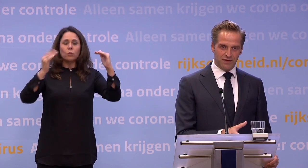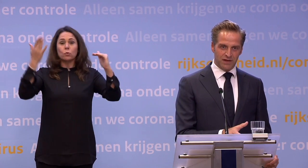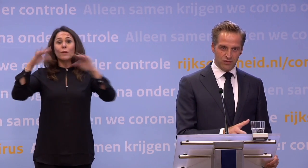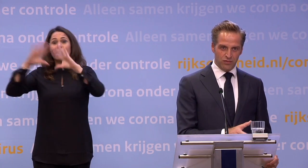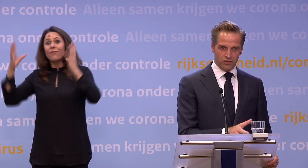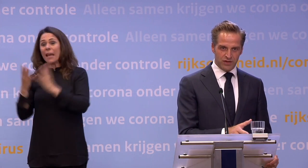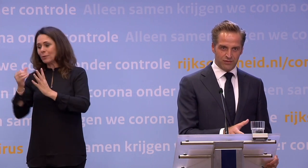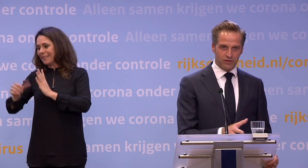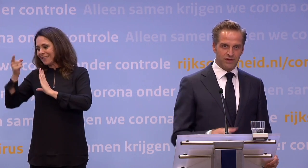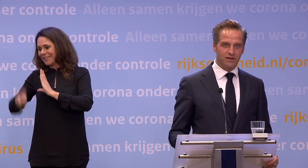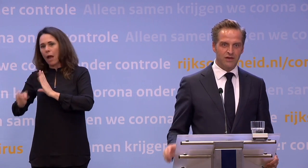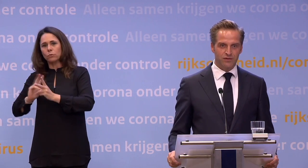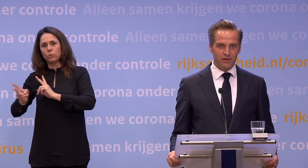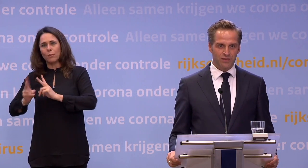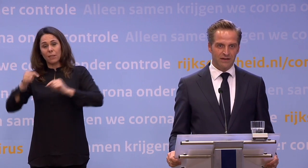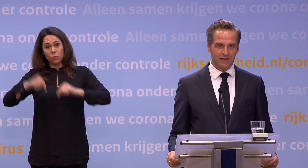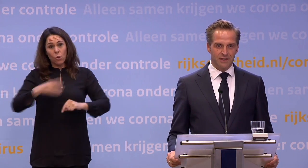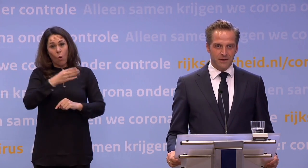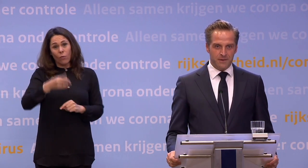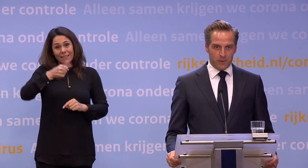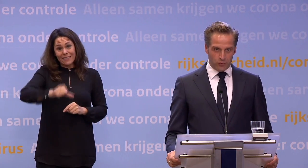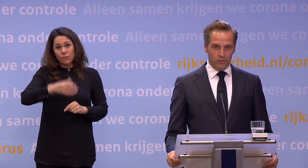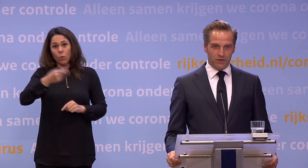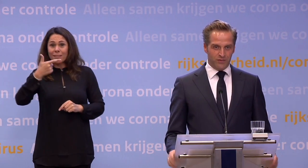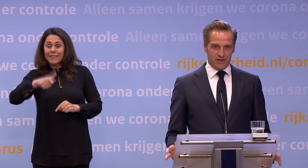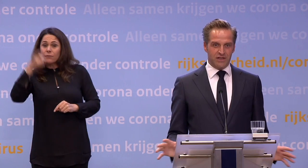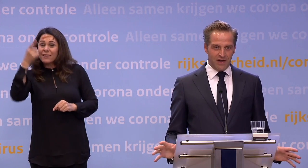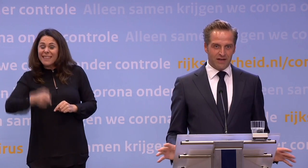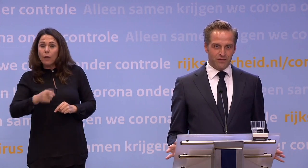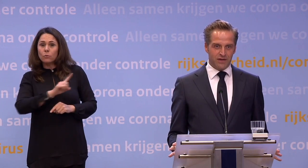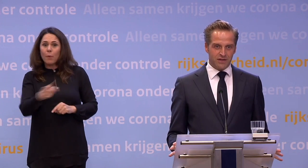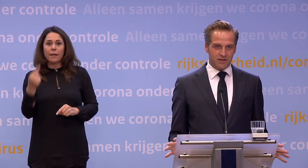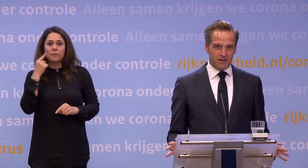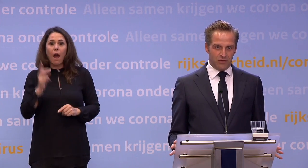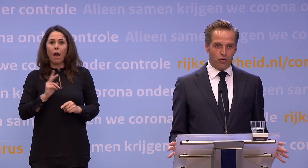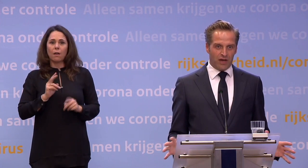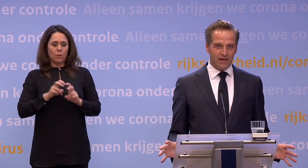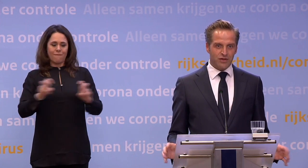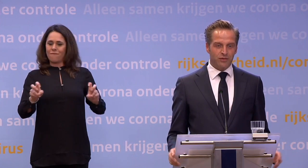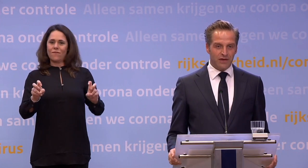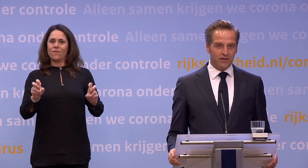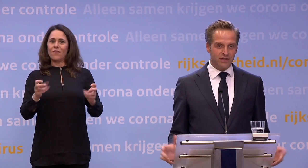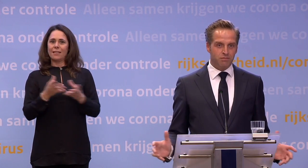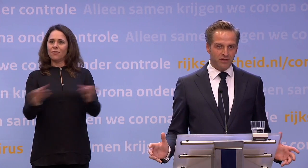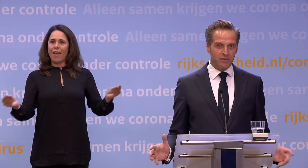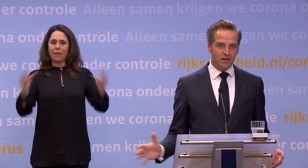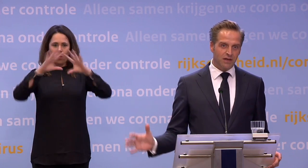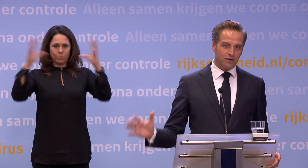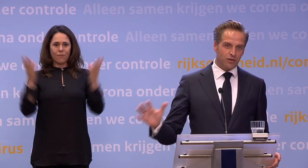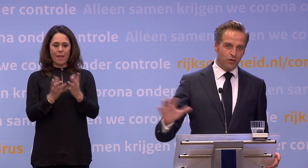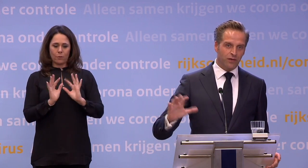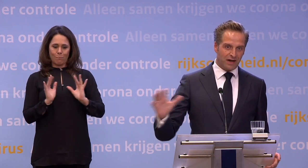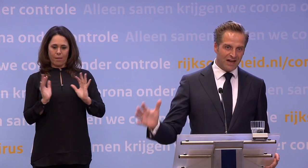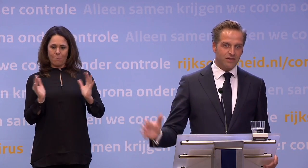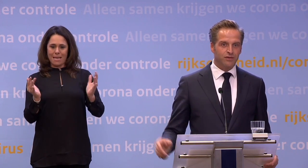.000 besmettingen... ...en nu 170, 180.000 wereldwijd. Kortom, het virus is niet weg. Het virus is nogal aanwezig op de wereld. En het is een pandemie